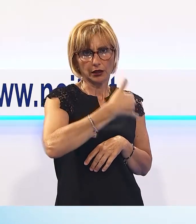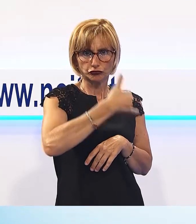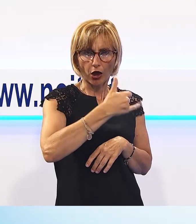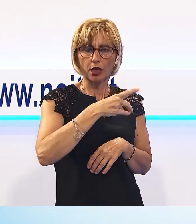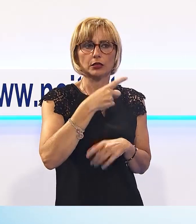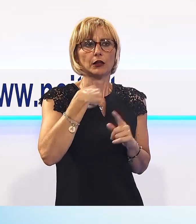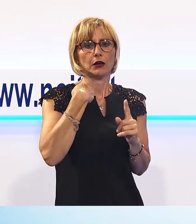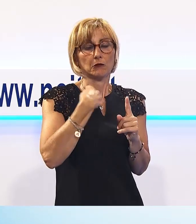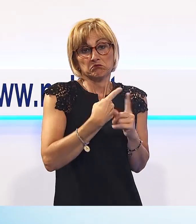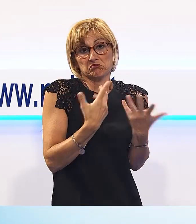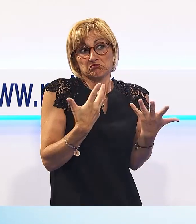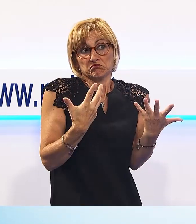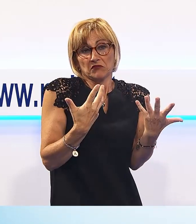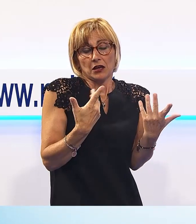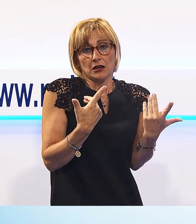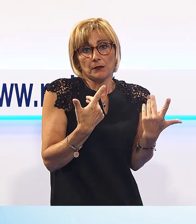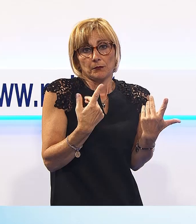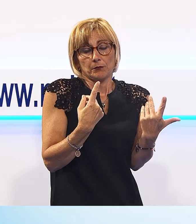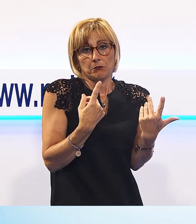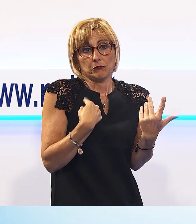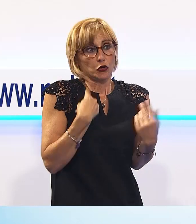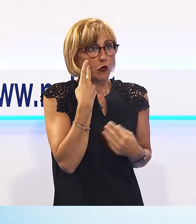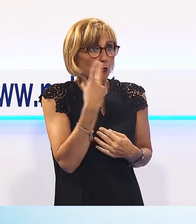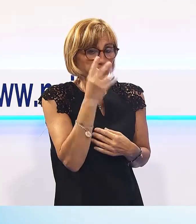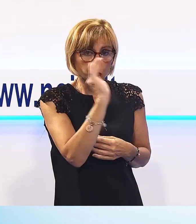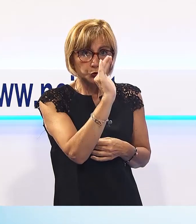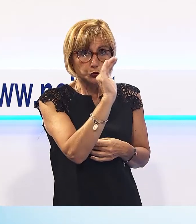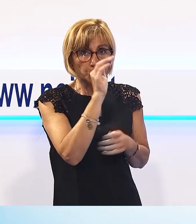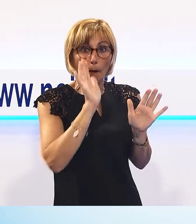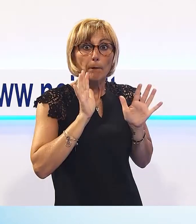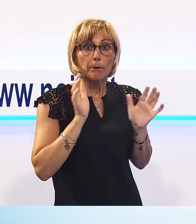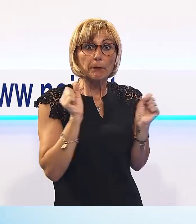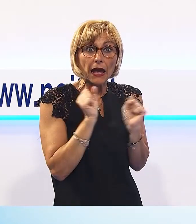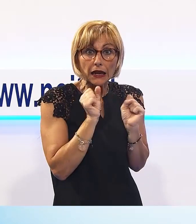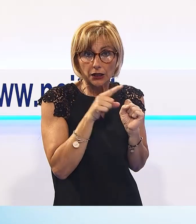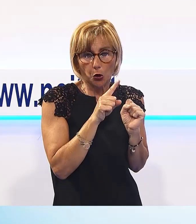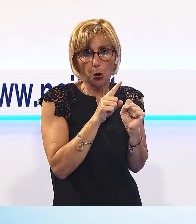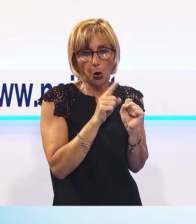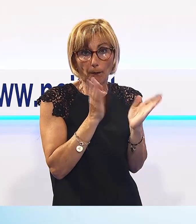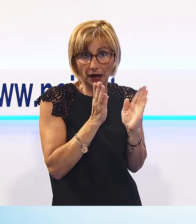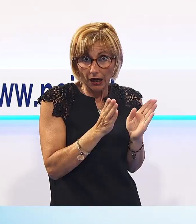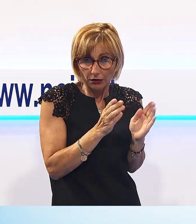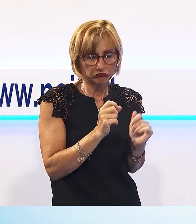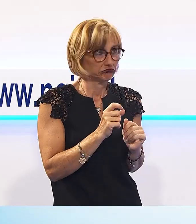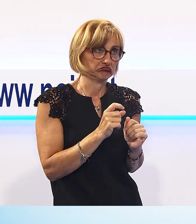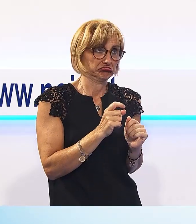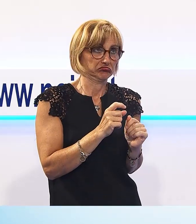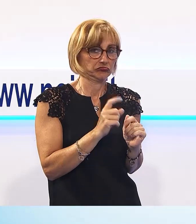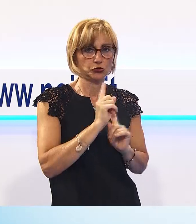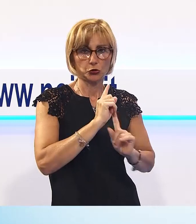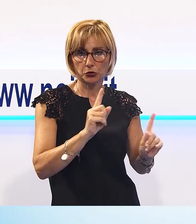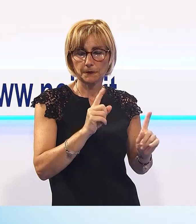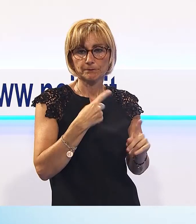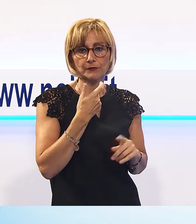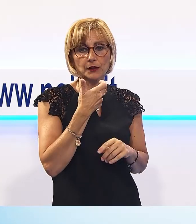molto... quindi non vedo assolutamente il pericolo, assolutamente no, perché la